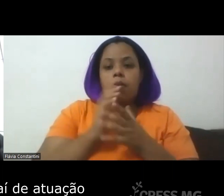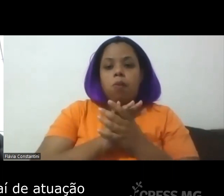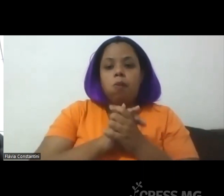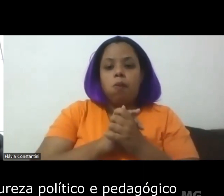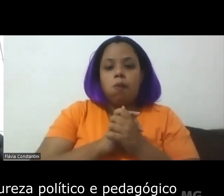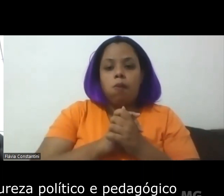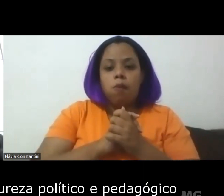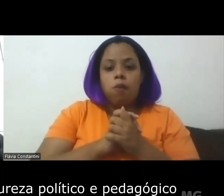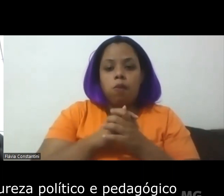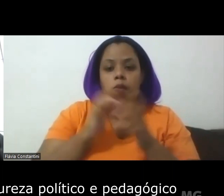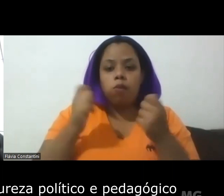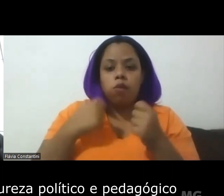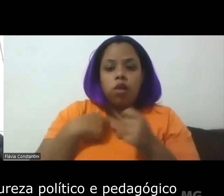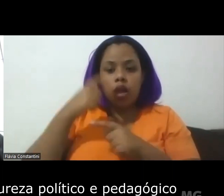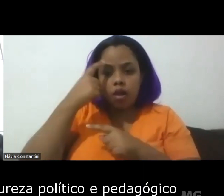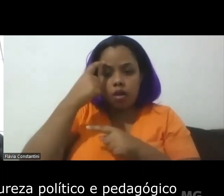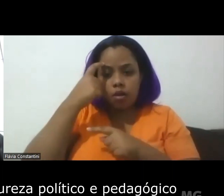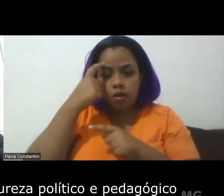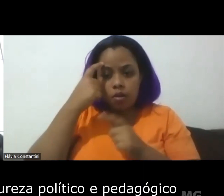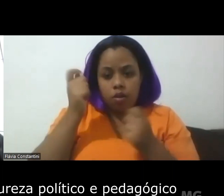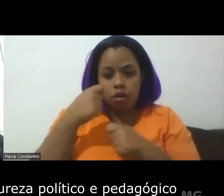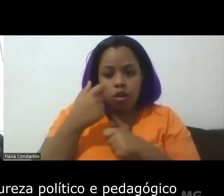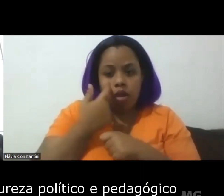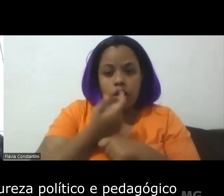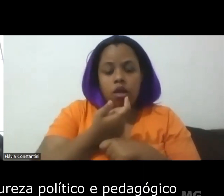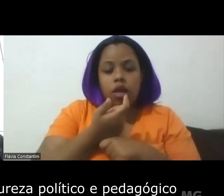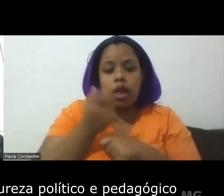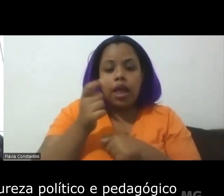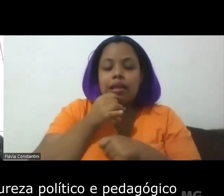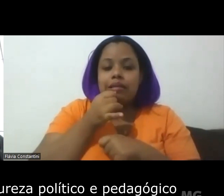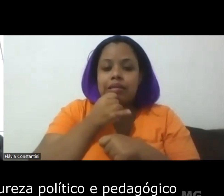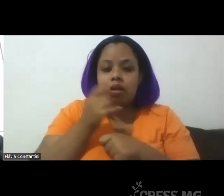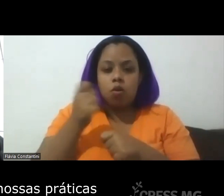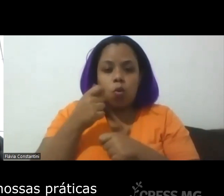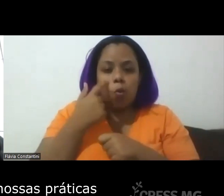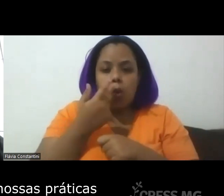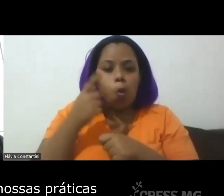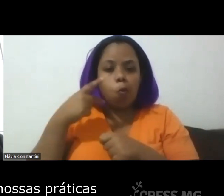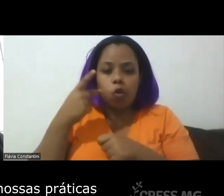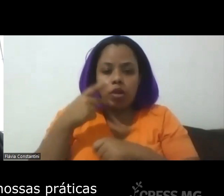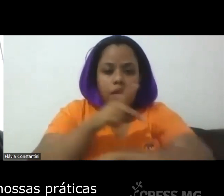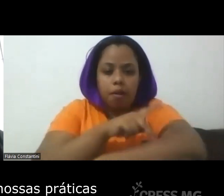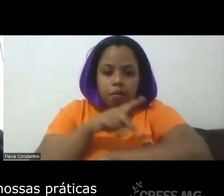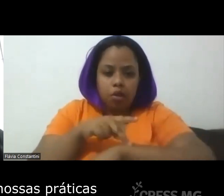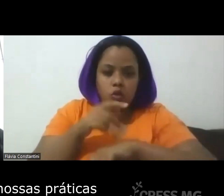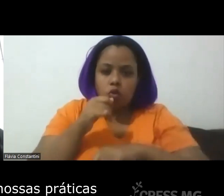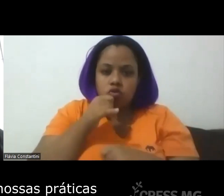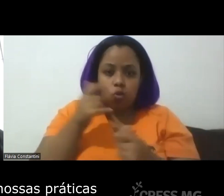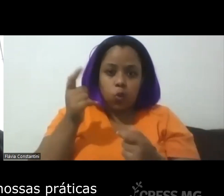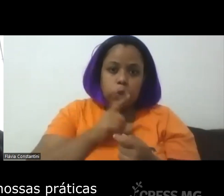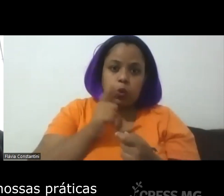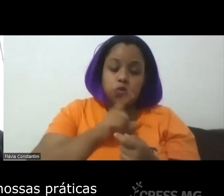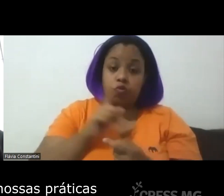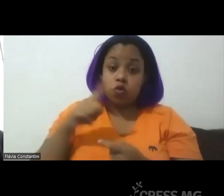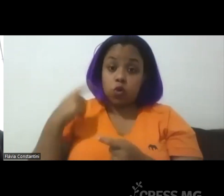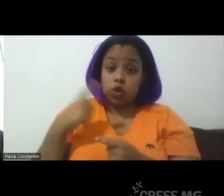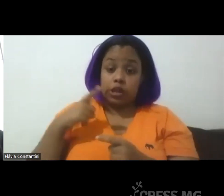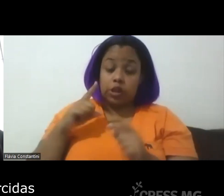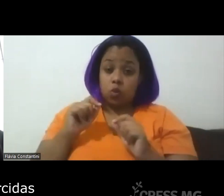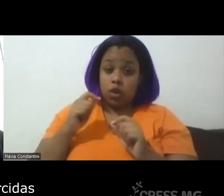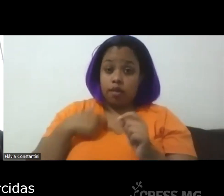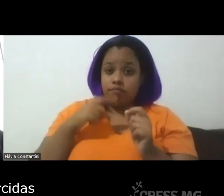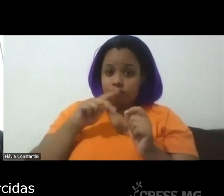atuação que é eminentemente natureza política e pedagógica nós temos as nossas práticas